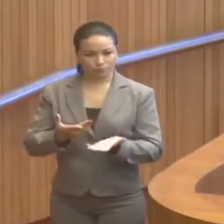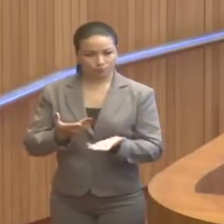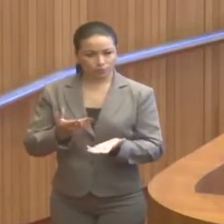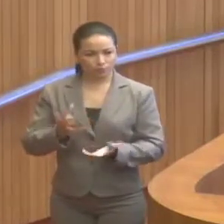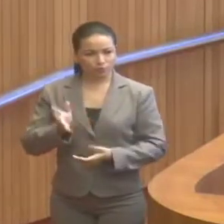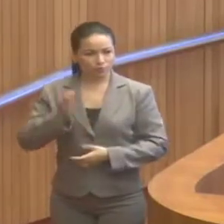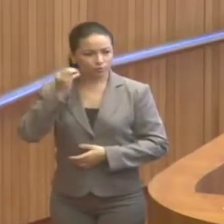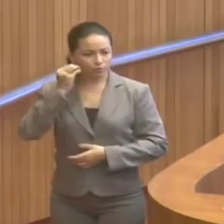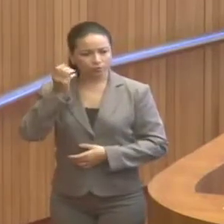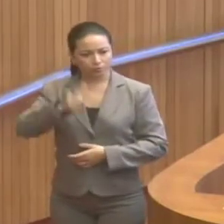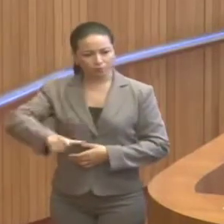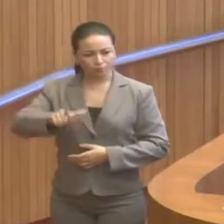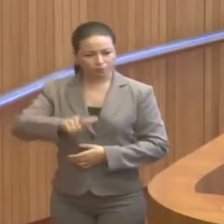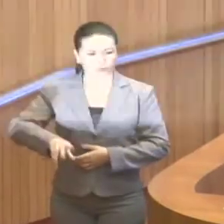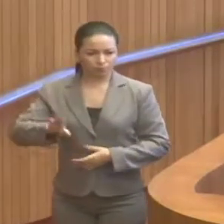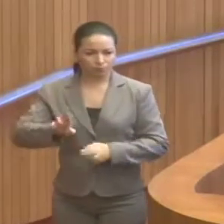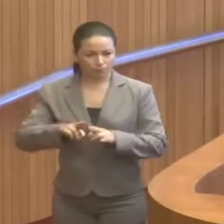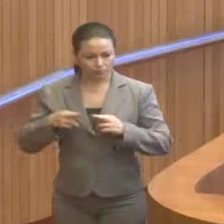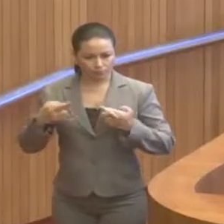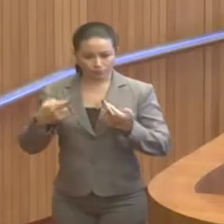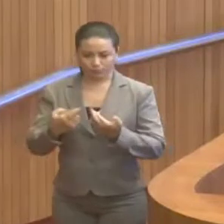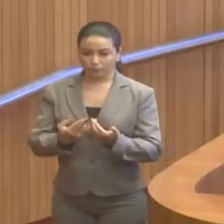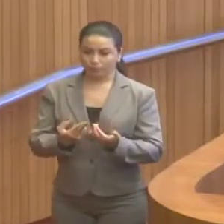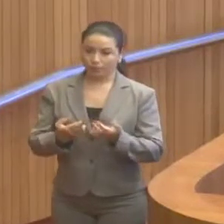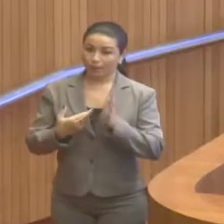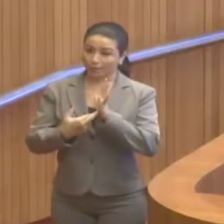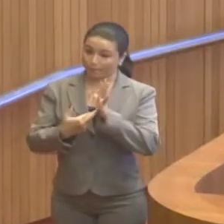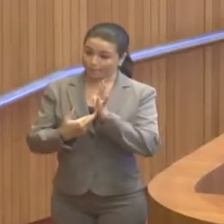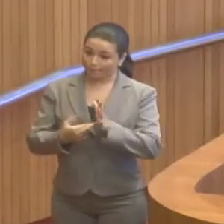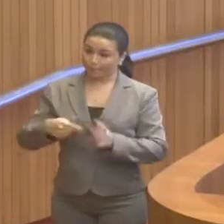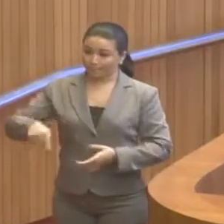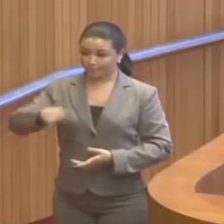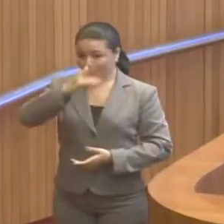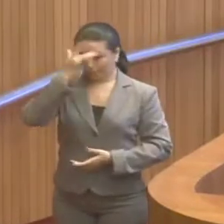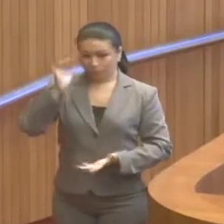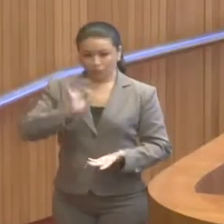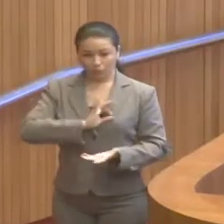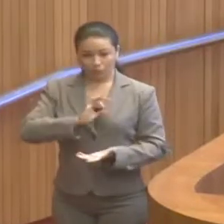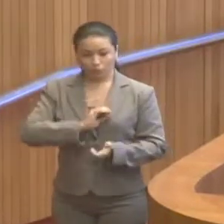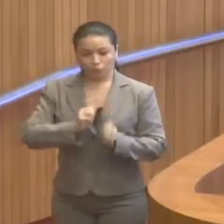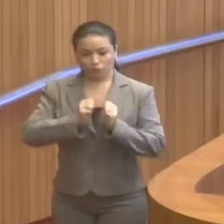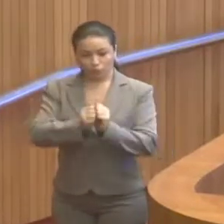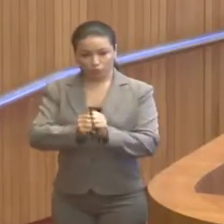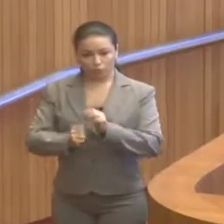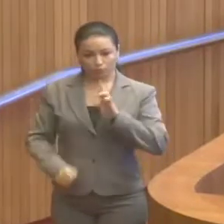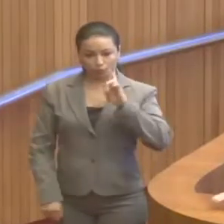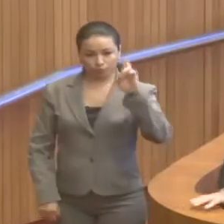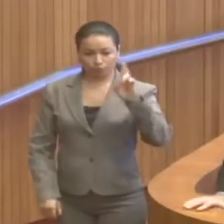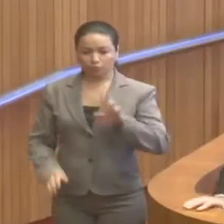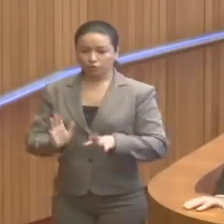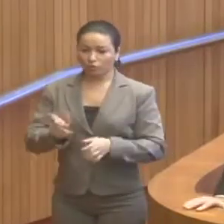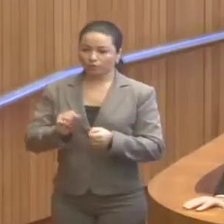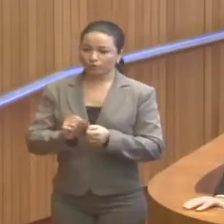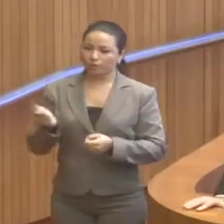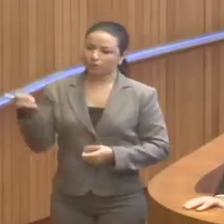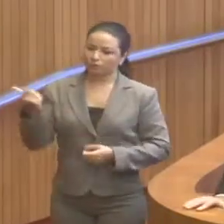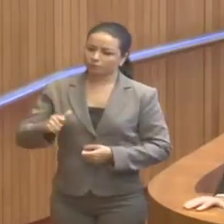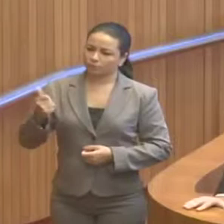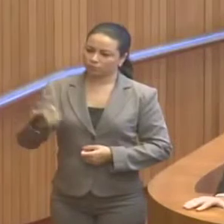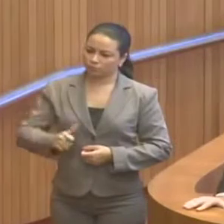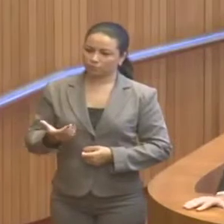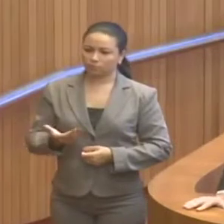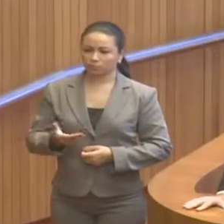Acompanhei por diversas reuniões representando os militares, juntamente com o comando, para fazer uma avaliação